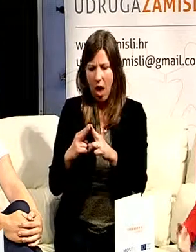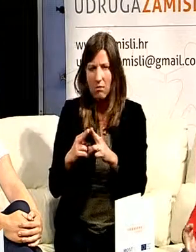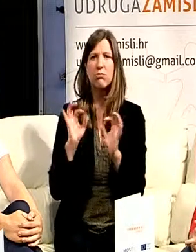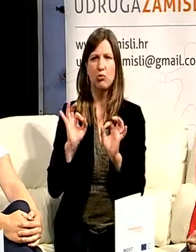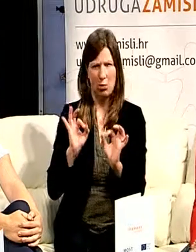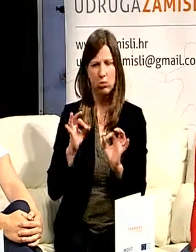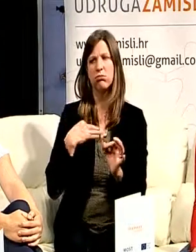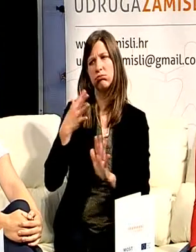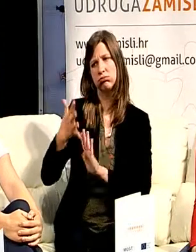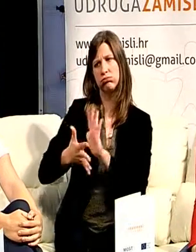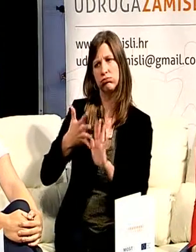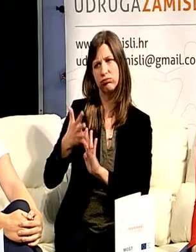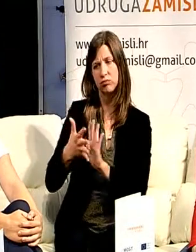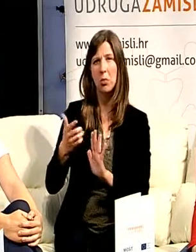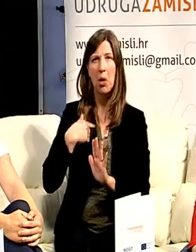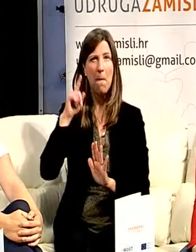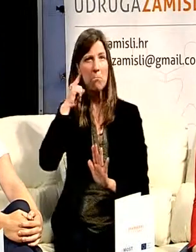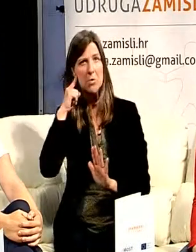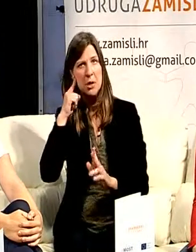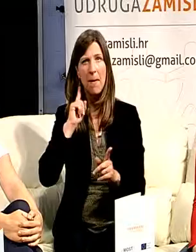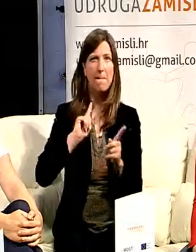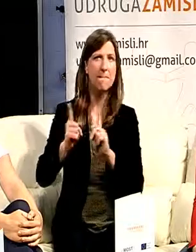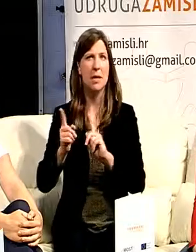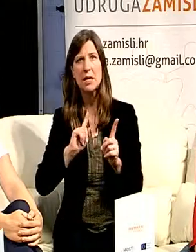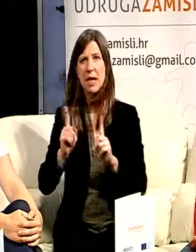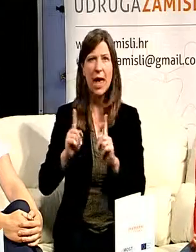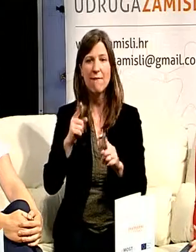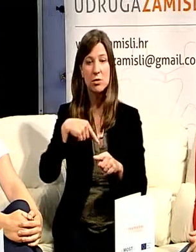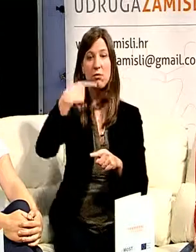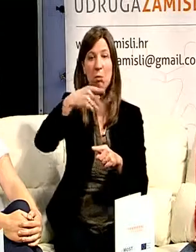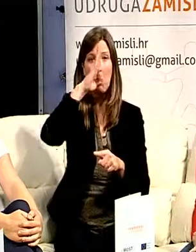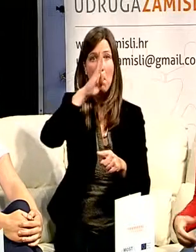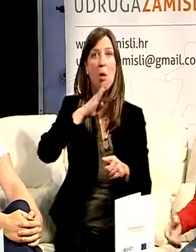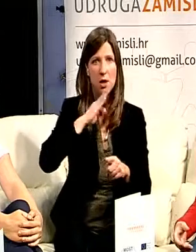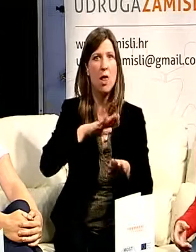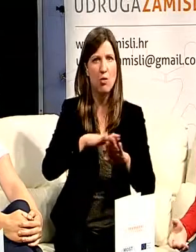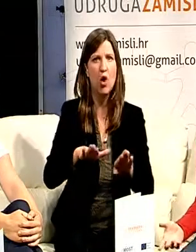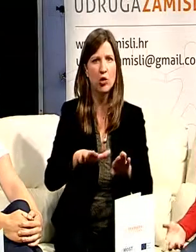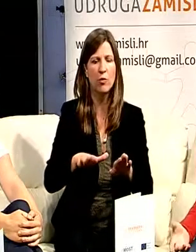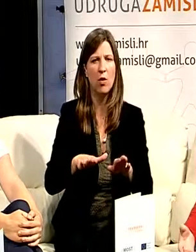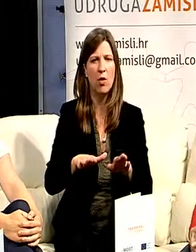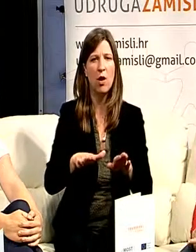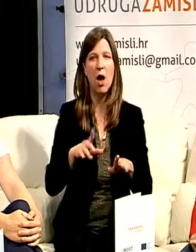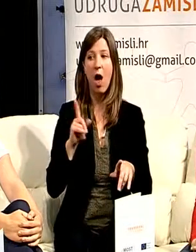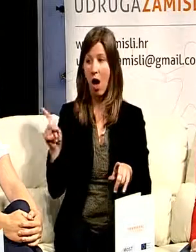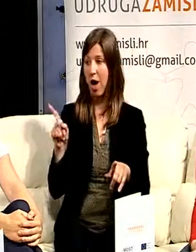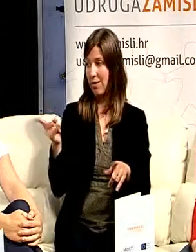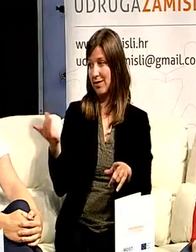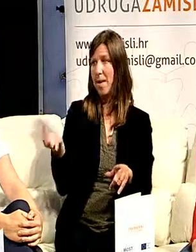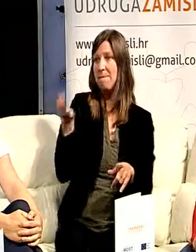da ću biti uključena u prijevoz možda od ponedjeljka i onda se sjećam kako si me pitala pa zar sutra nemaš predavanja.